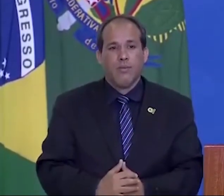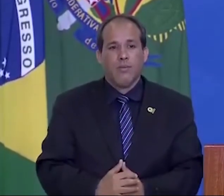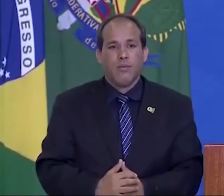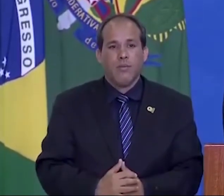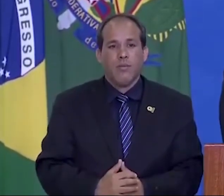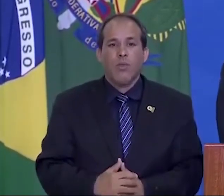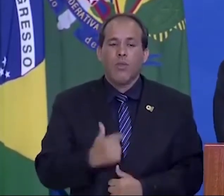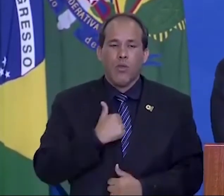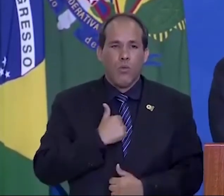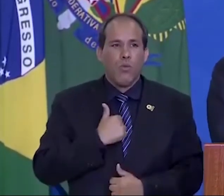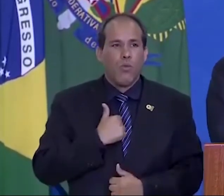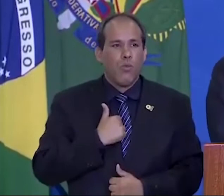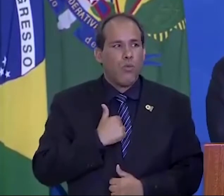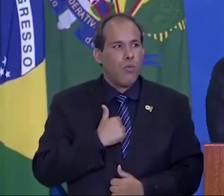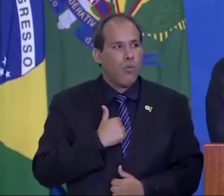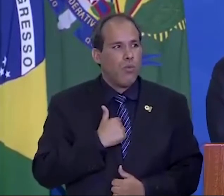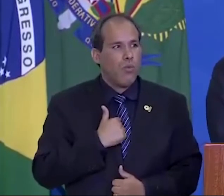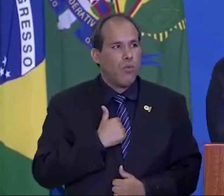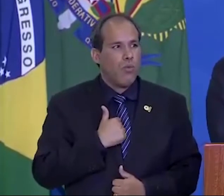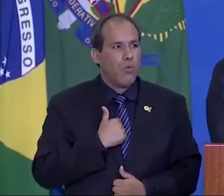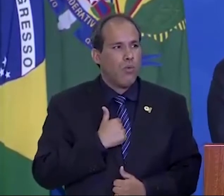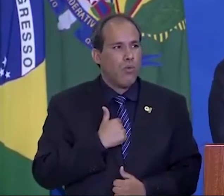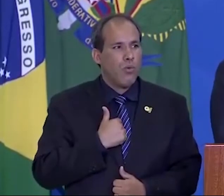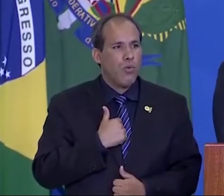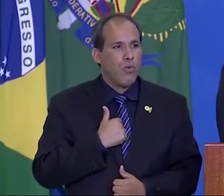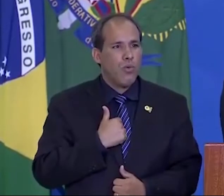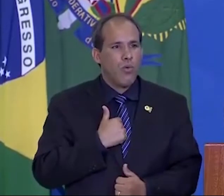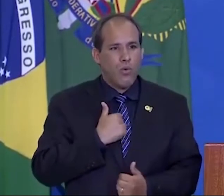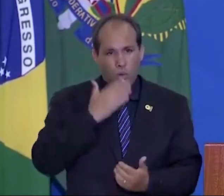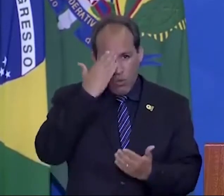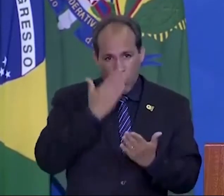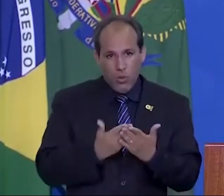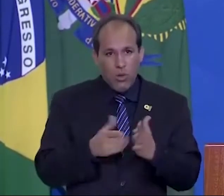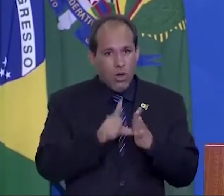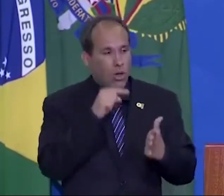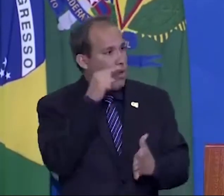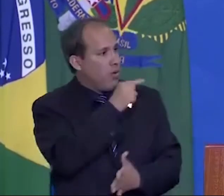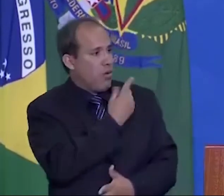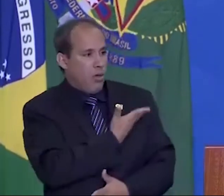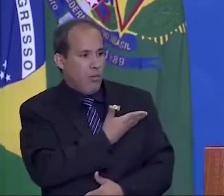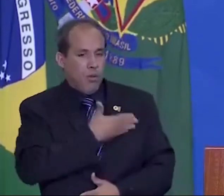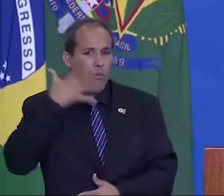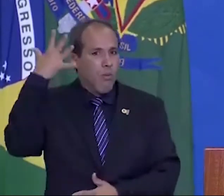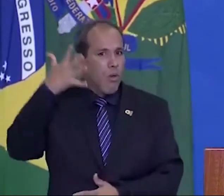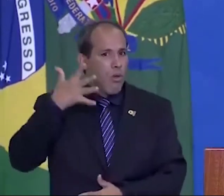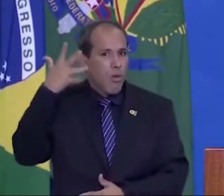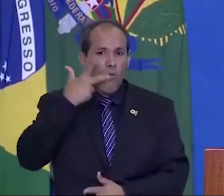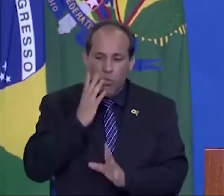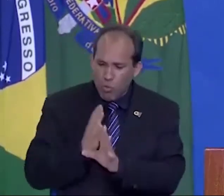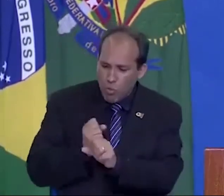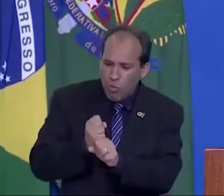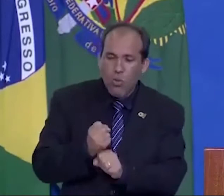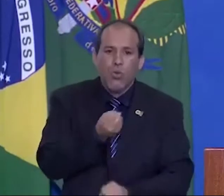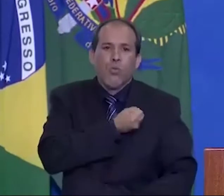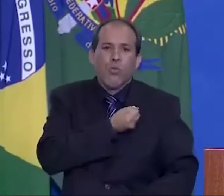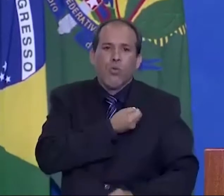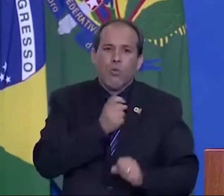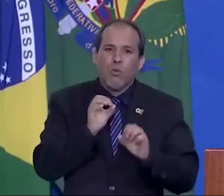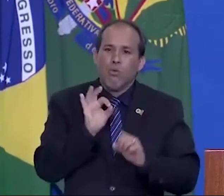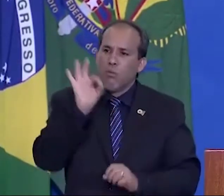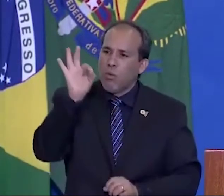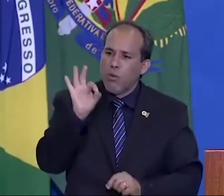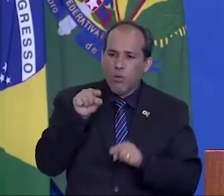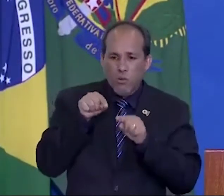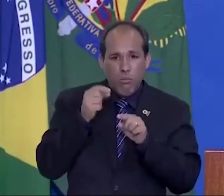Creio eu, como teve agora há pouco um colega discursando, falando de números. Os números